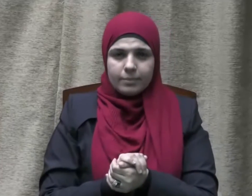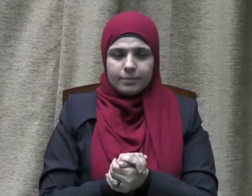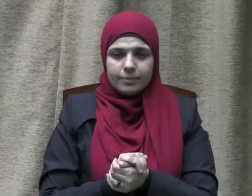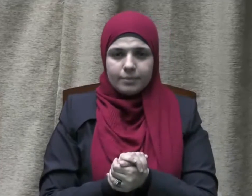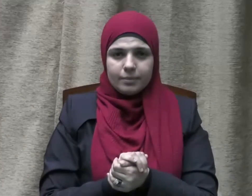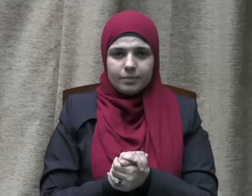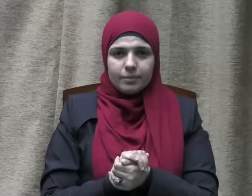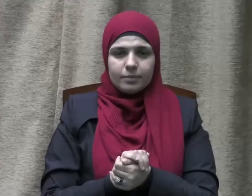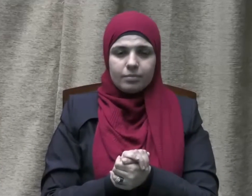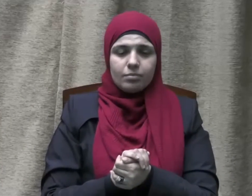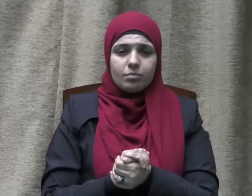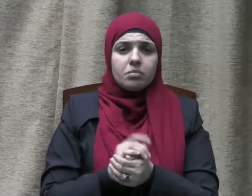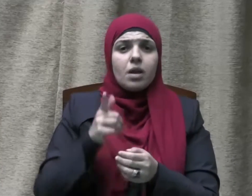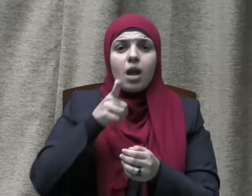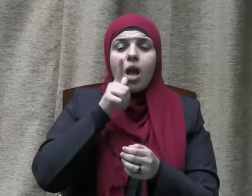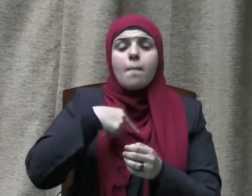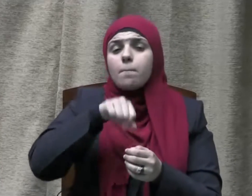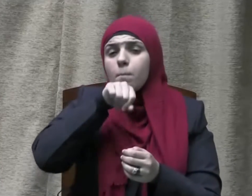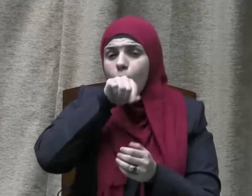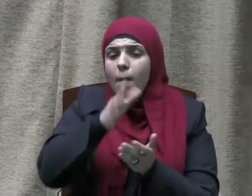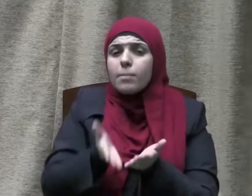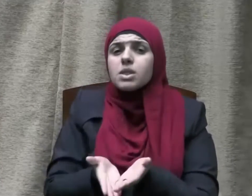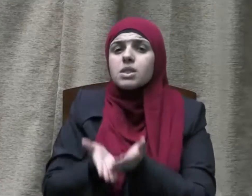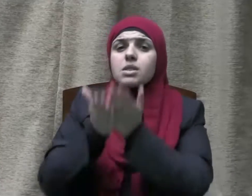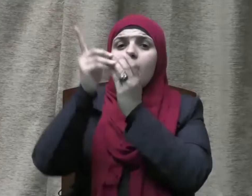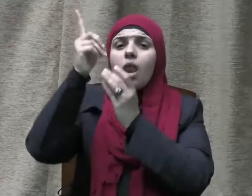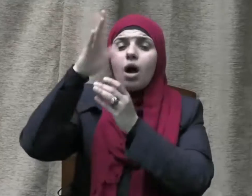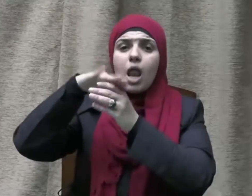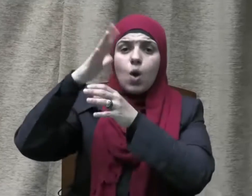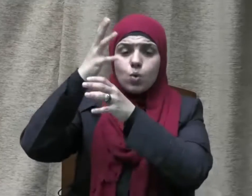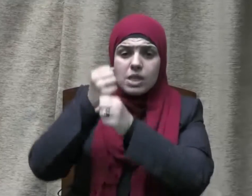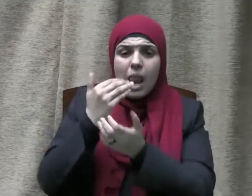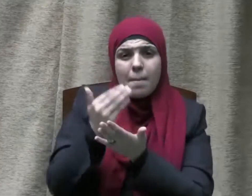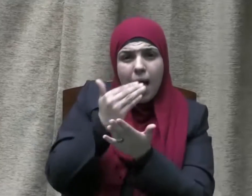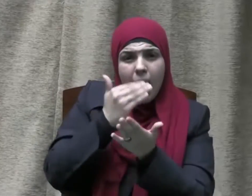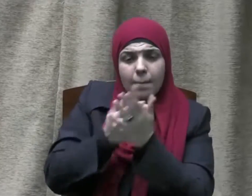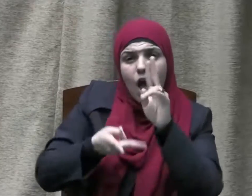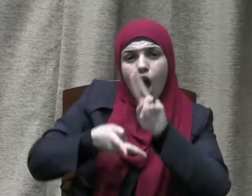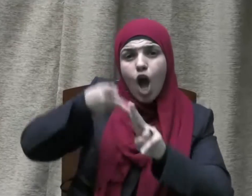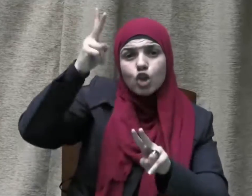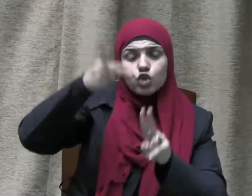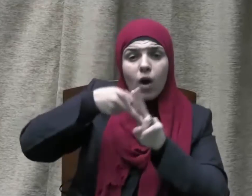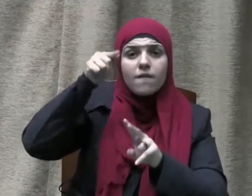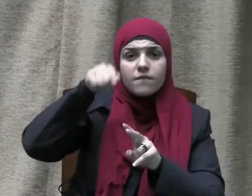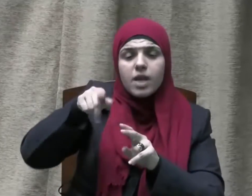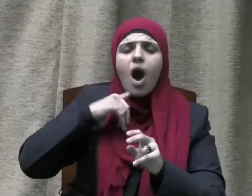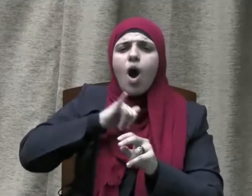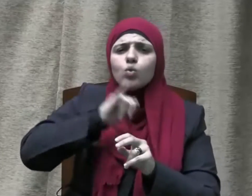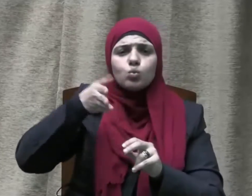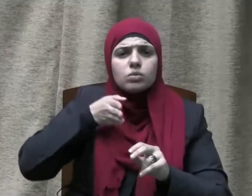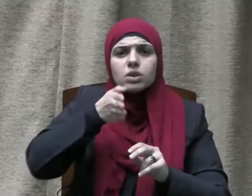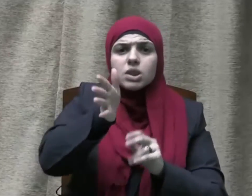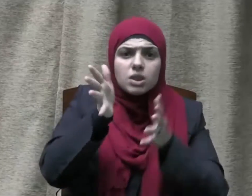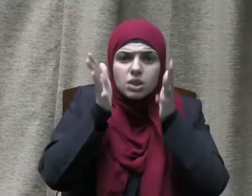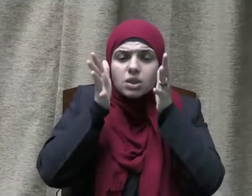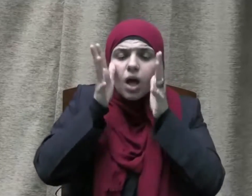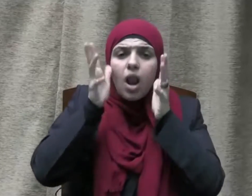فقد كان صلى الله عليه وسلم قبل الهجرة يتوجه في صلاته بأمر